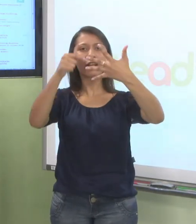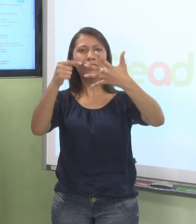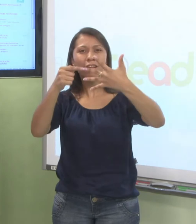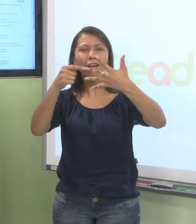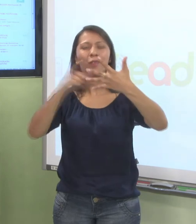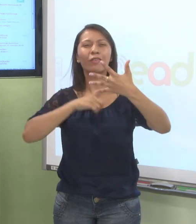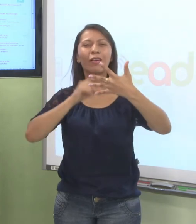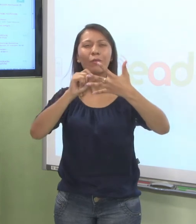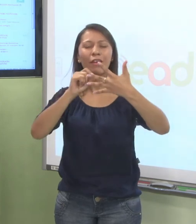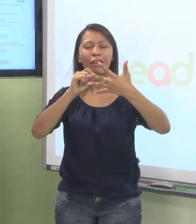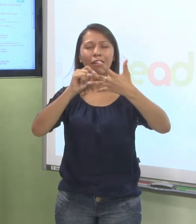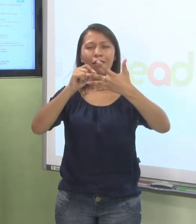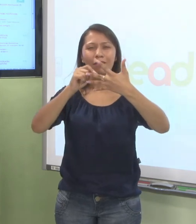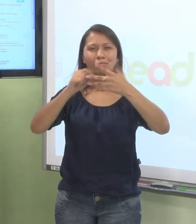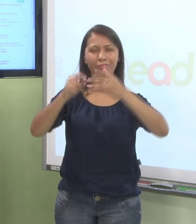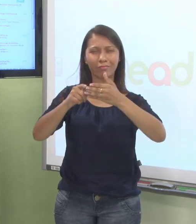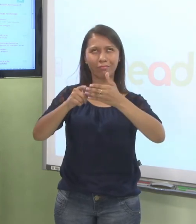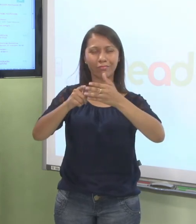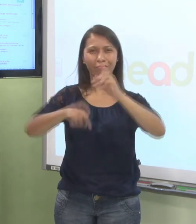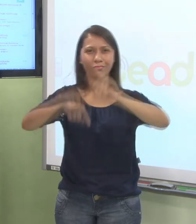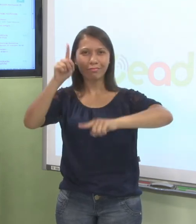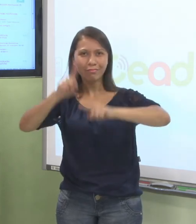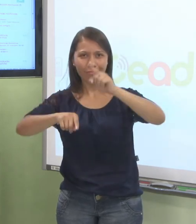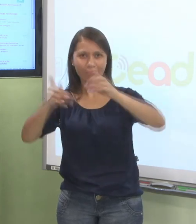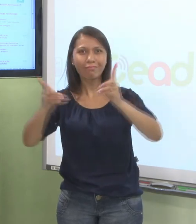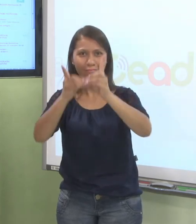arquivozinho aqui que é do PDF, né? Você clica em cima dela e vai abrir.